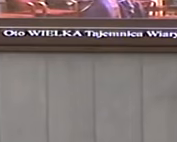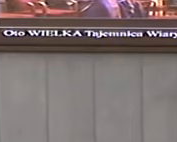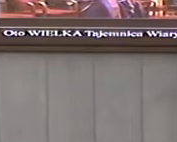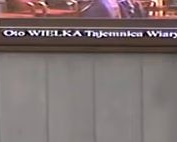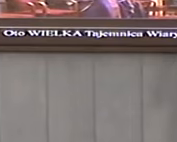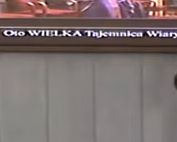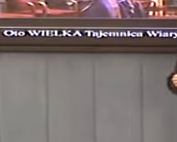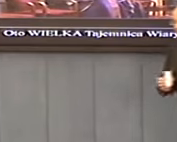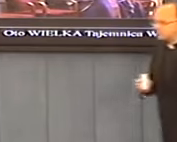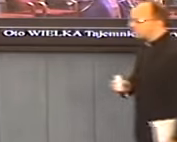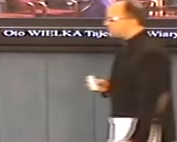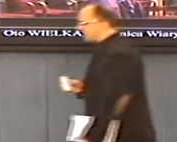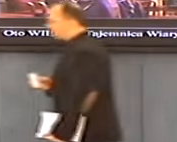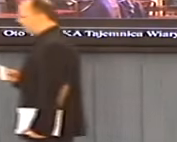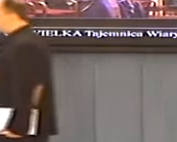Dziękujemy.